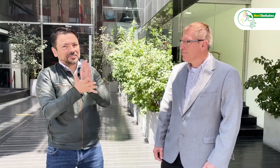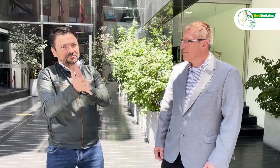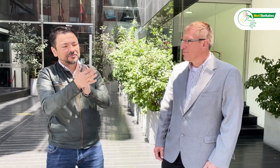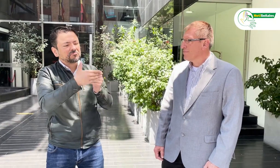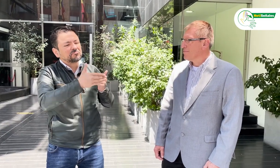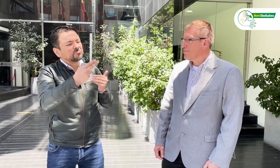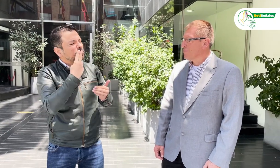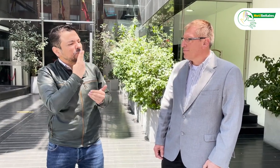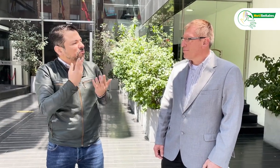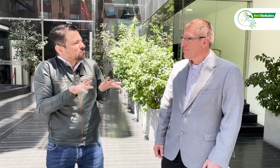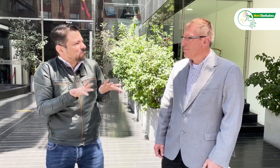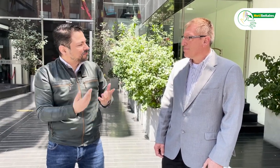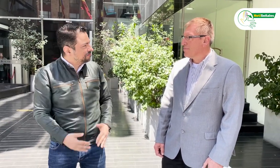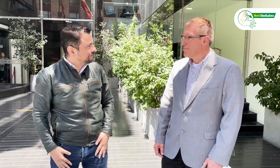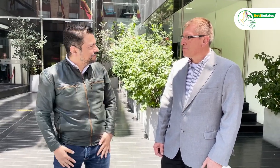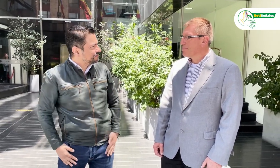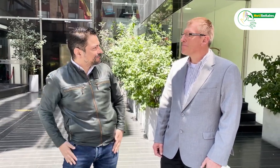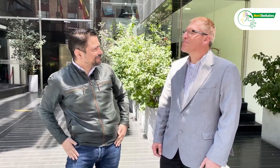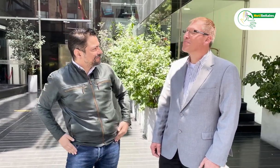les contará a qué compromisos llegaron.